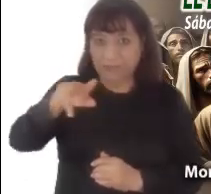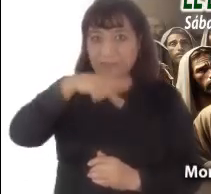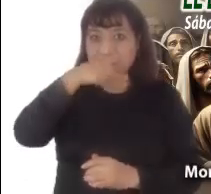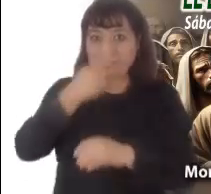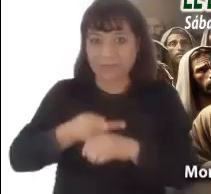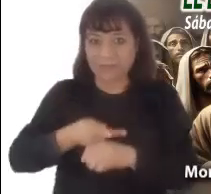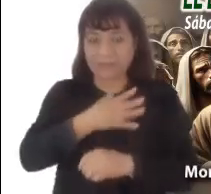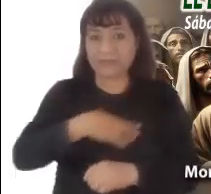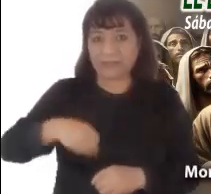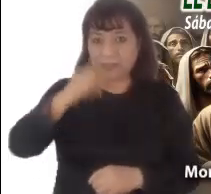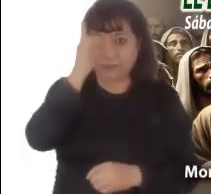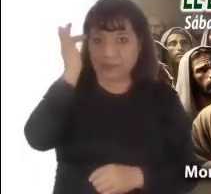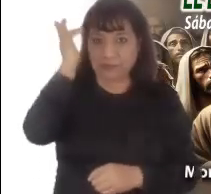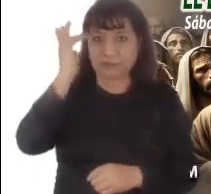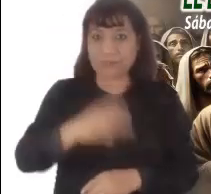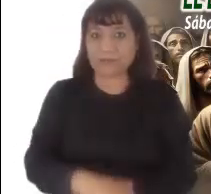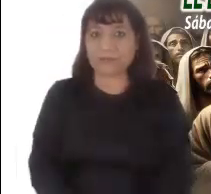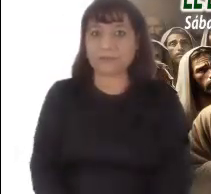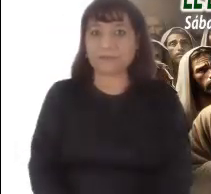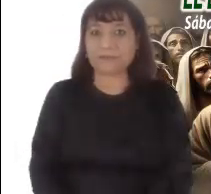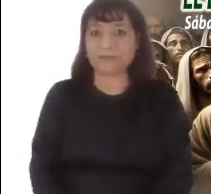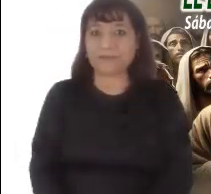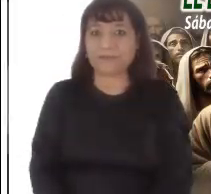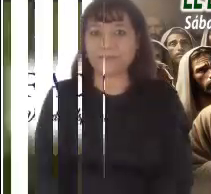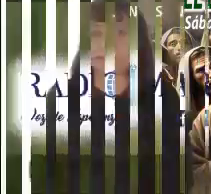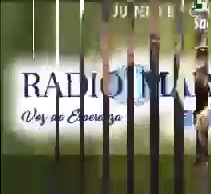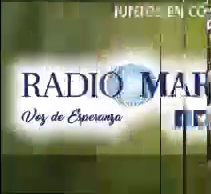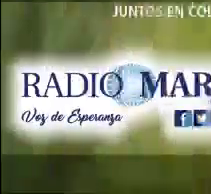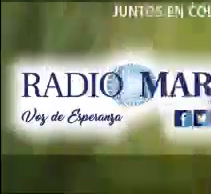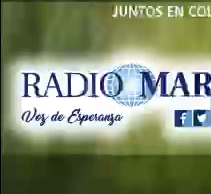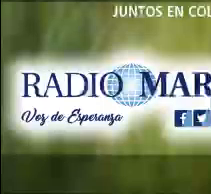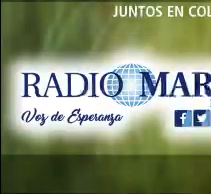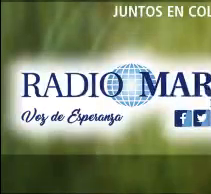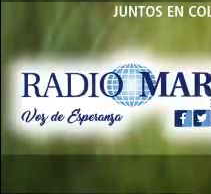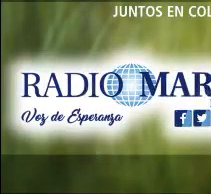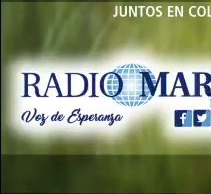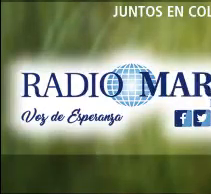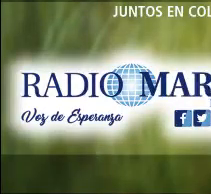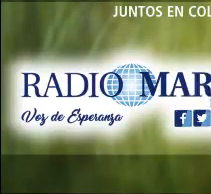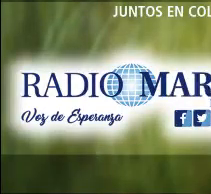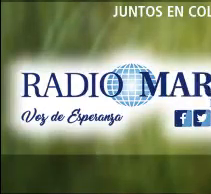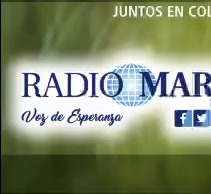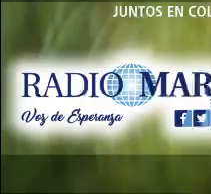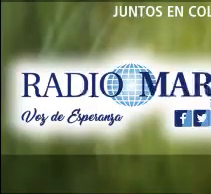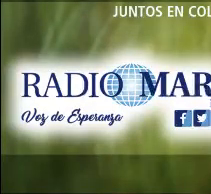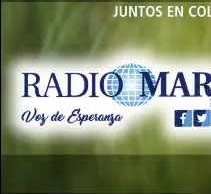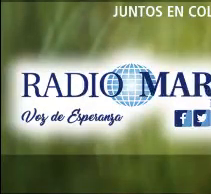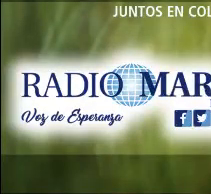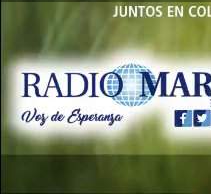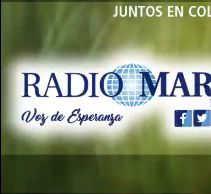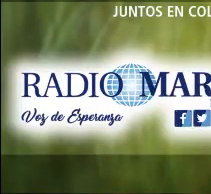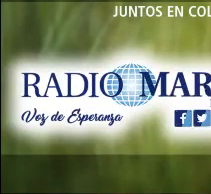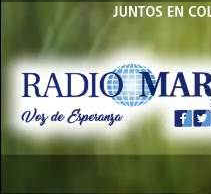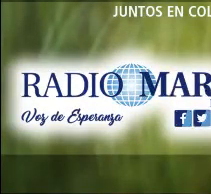Padre, y del Hijo, y del Espíritu Santo. ¡Gracias! ¡Gracias! ¡Gracias!